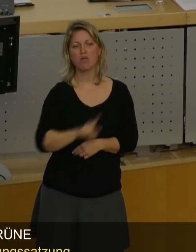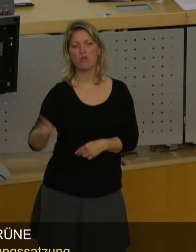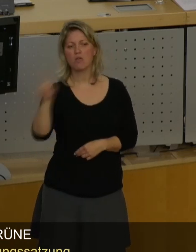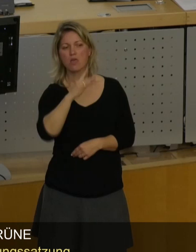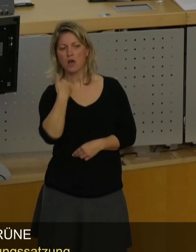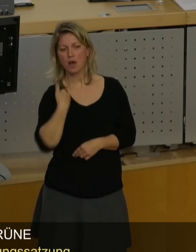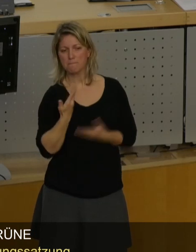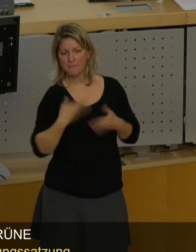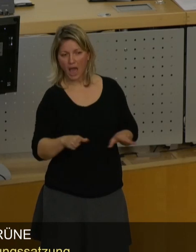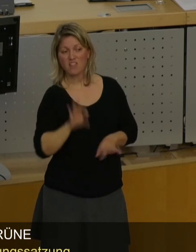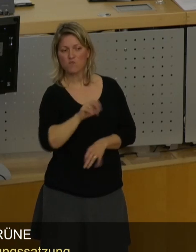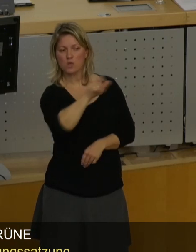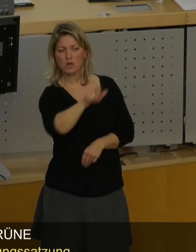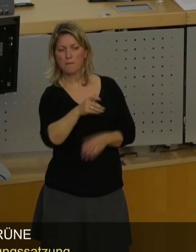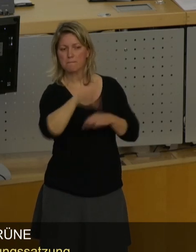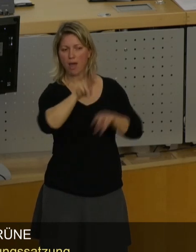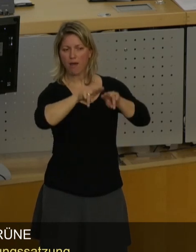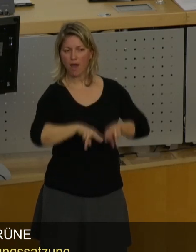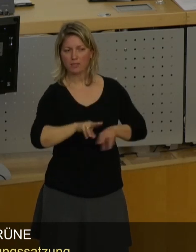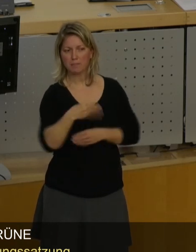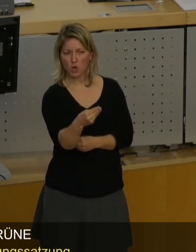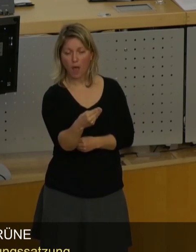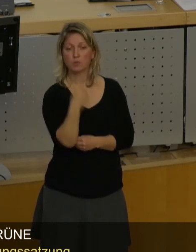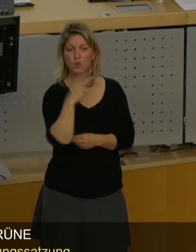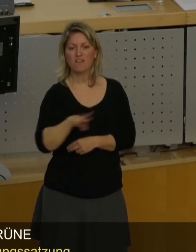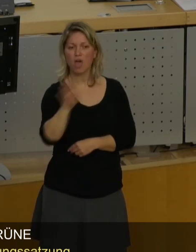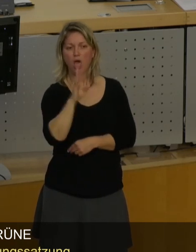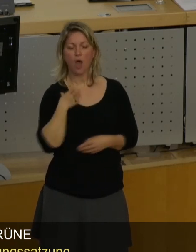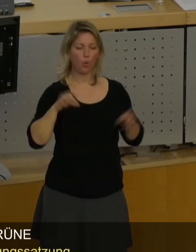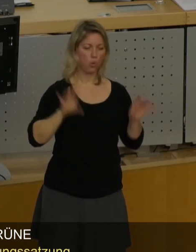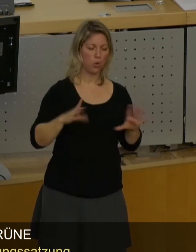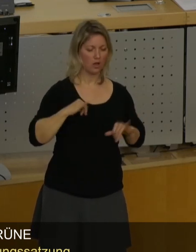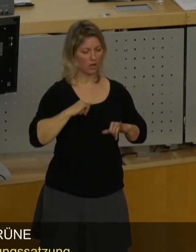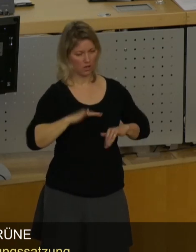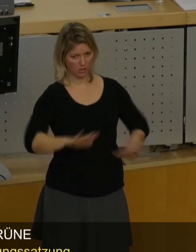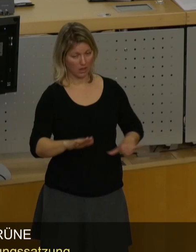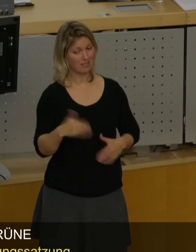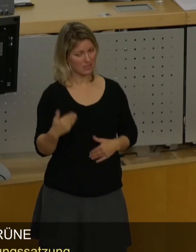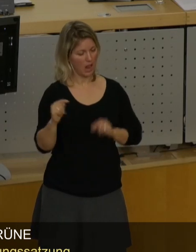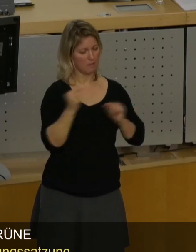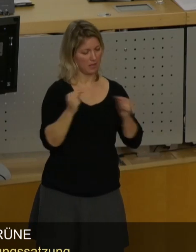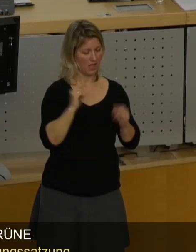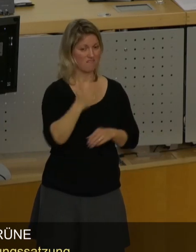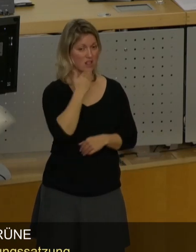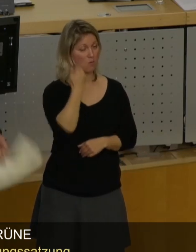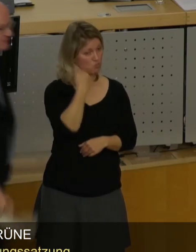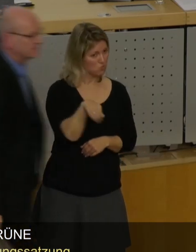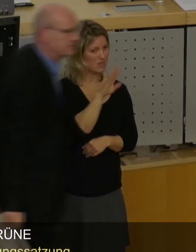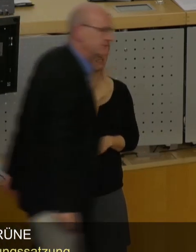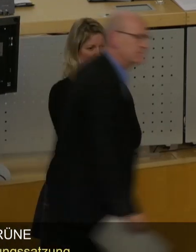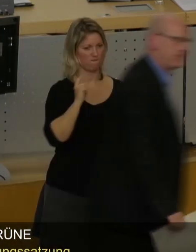tatsächlich mehr Rechte für die Bürgerinnen und Bürger gibt, und wer arbeitet nicht daran. Deswegen vielen Dank für diese Debatte und stimmen Sie unserem Vorschlag zu.